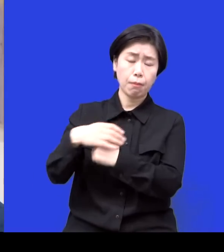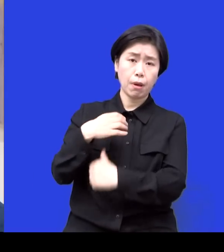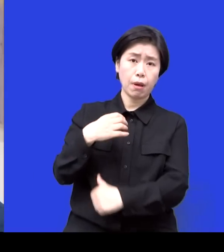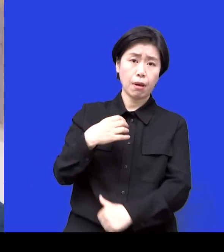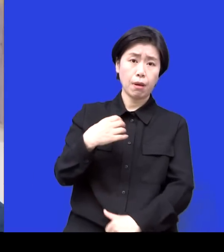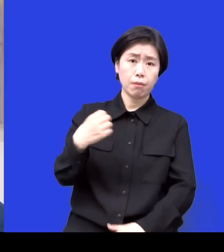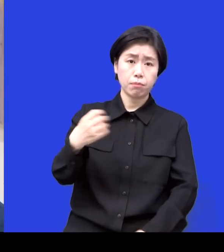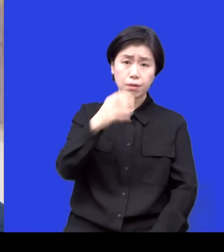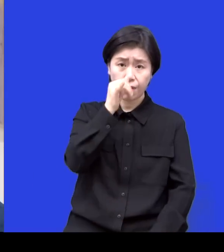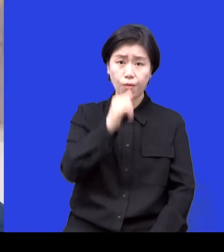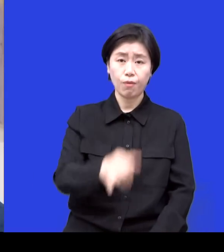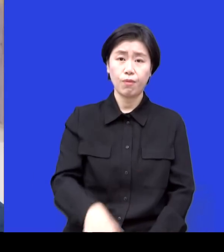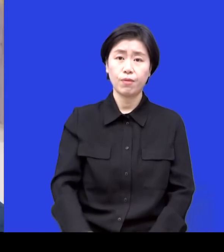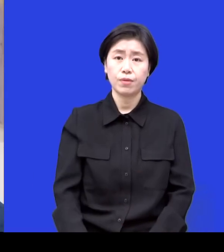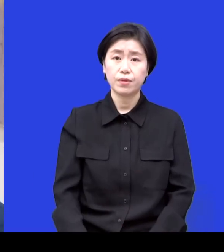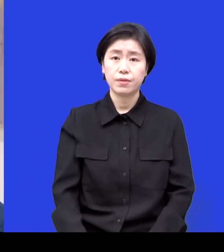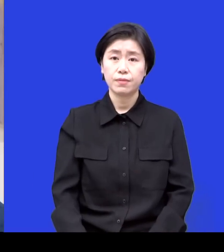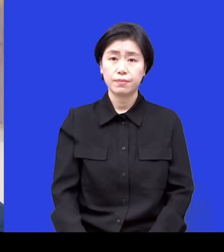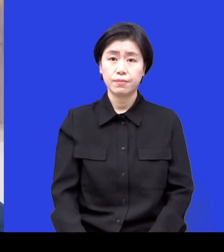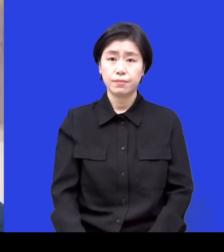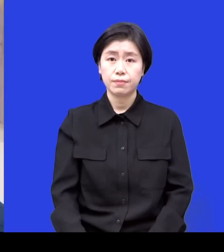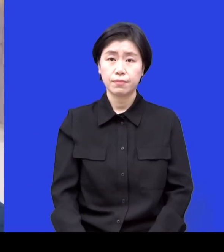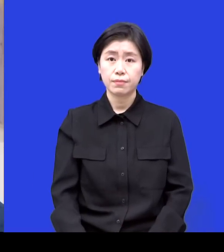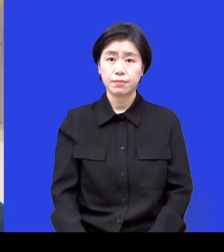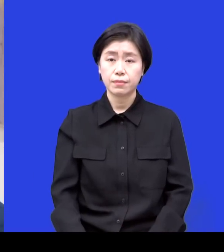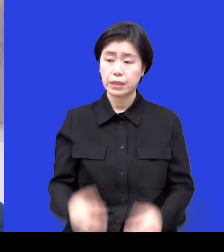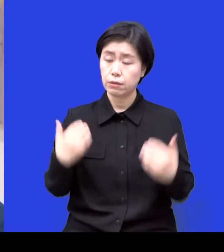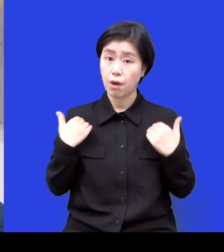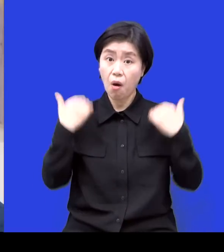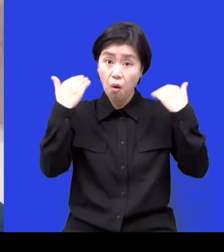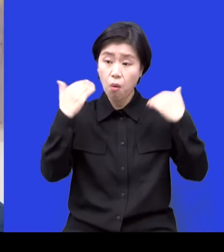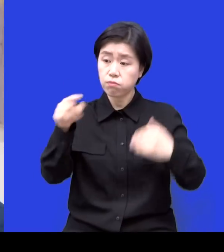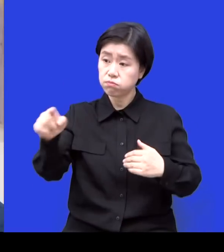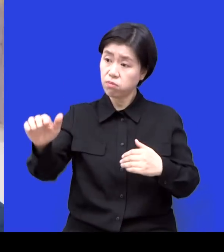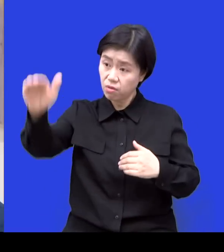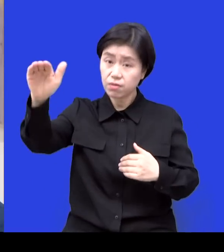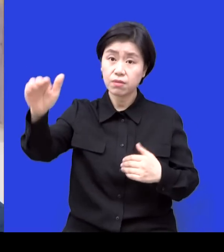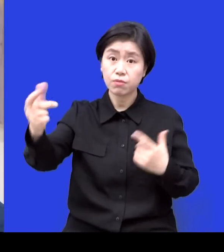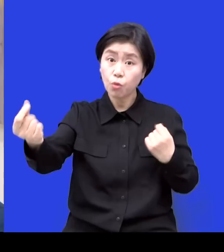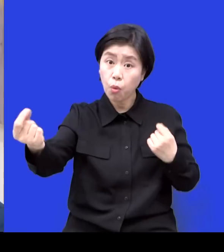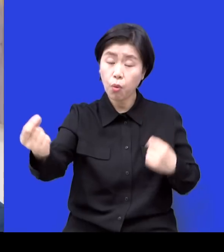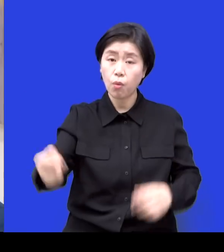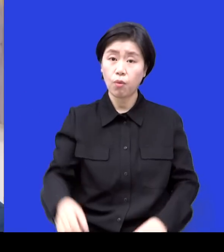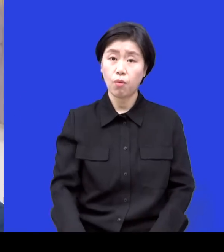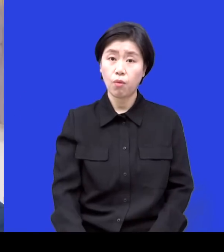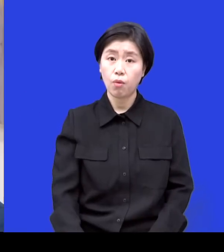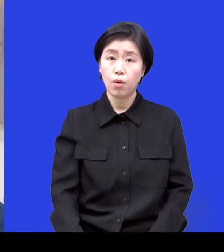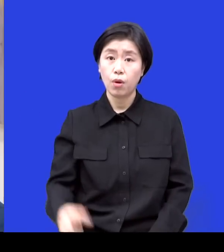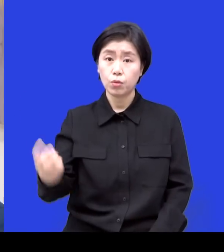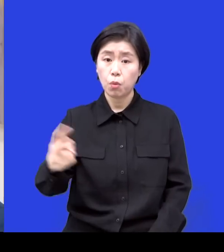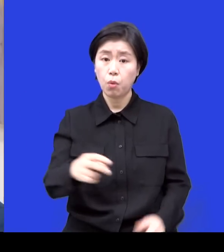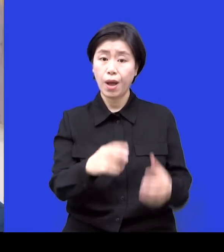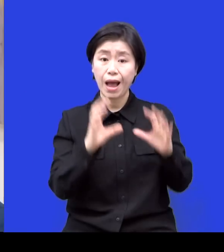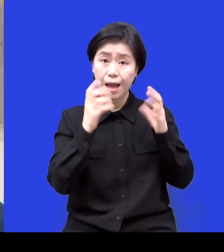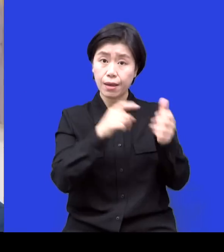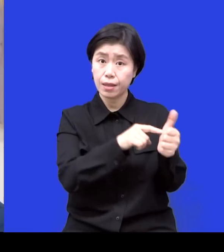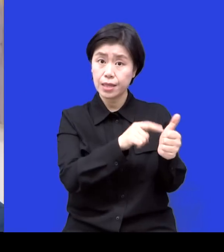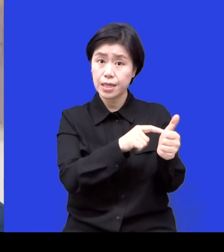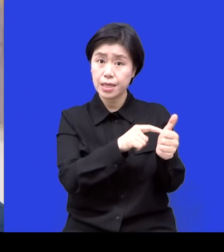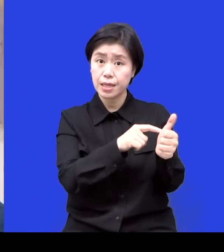있긴 하지만 어찌됐든 이제 성인의 대화에서 그리고 특별히 이제 아이들의 백그라운드를 알고 있는 상황에서 그런 얘기를